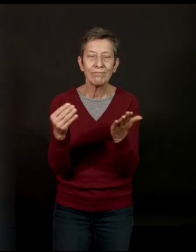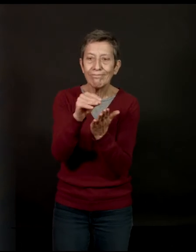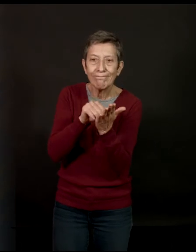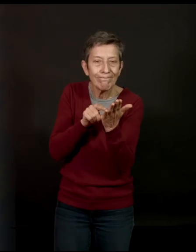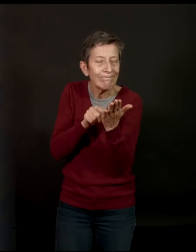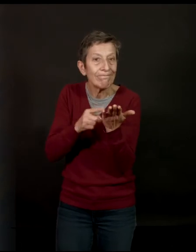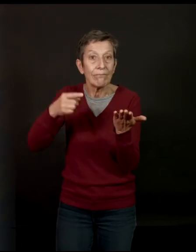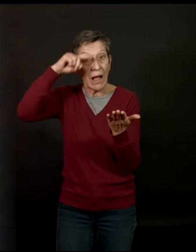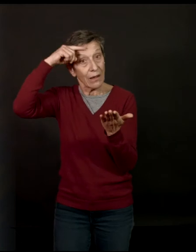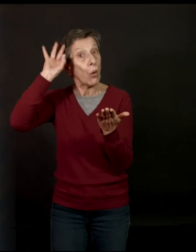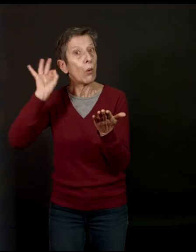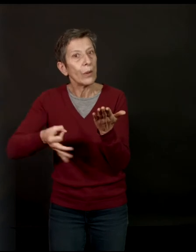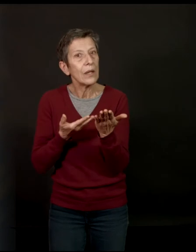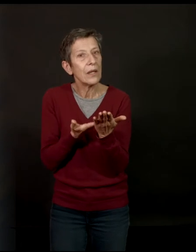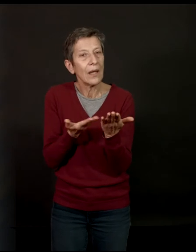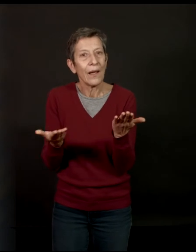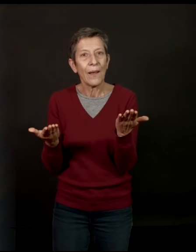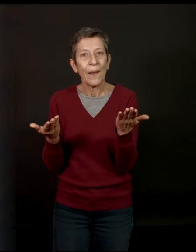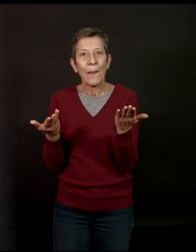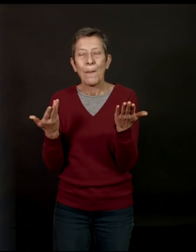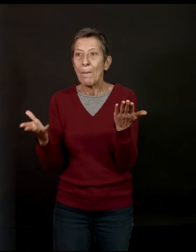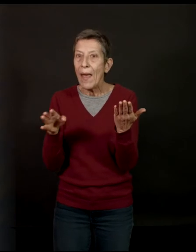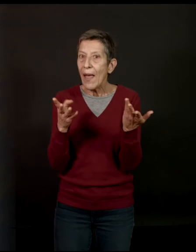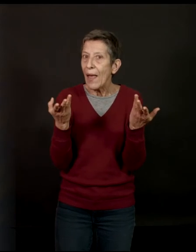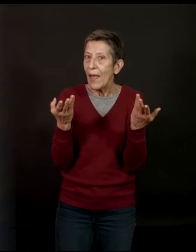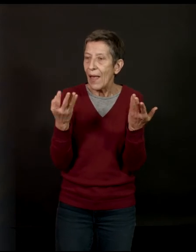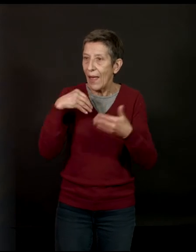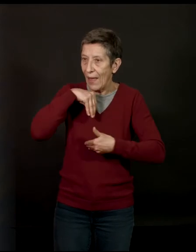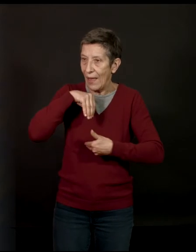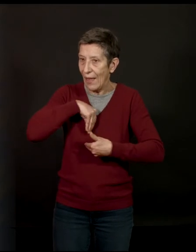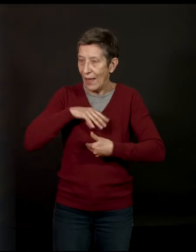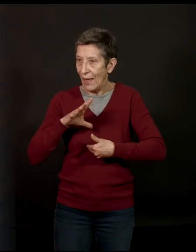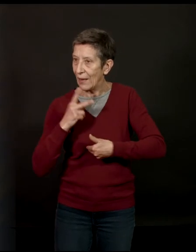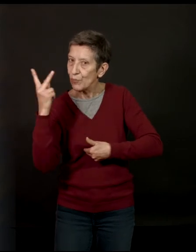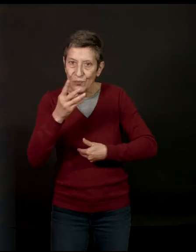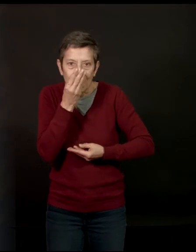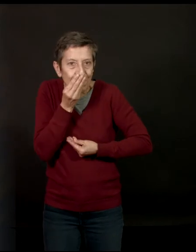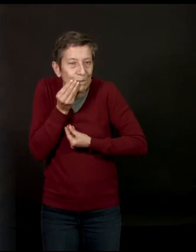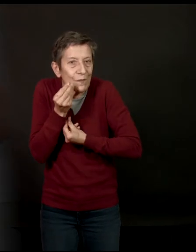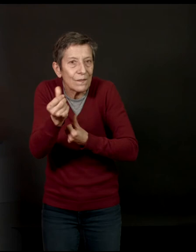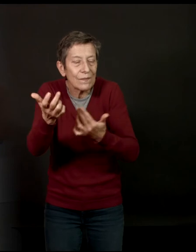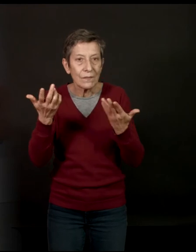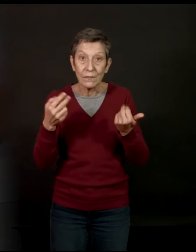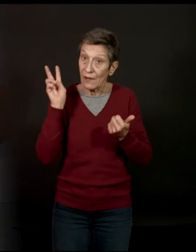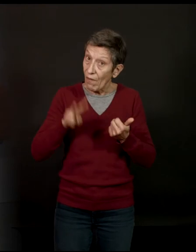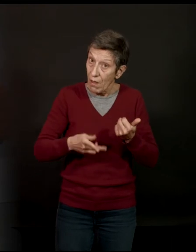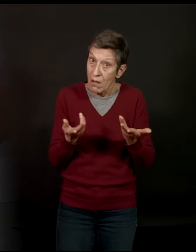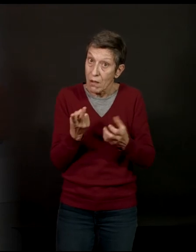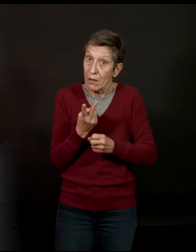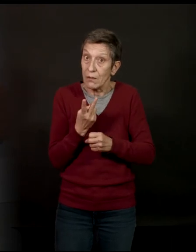bouquins très intello et à la fois très ressentis.'est des numéros... C'est très périlleux écrire... Je ne pas que